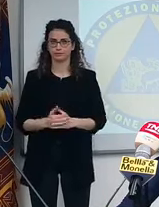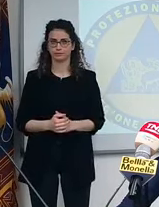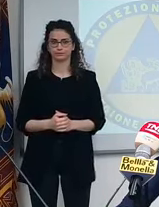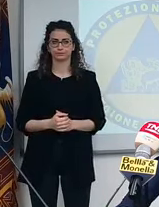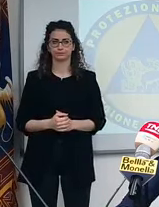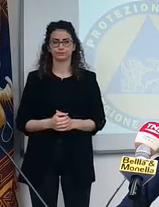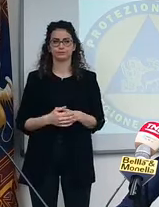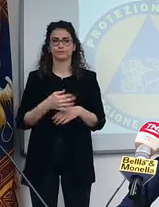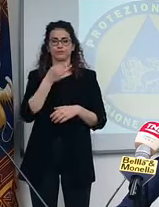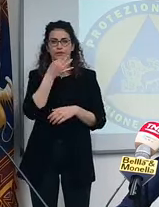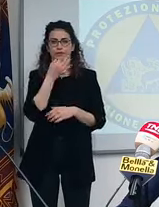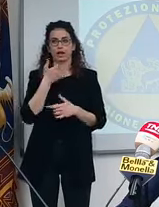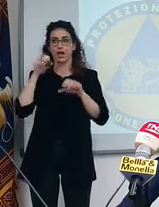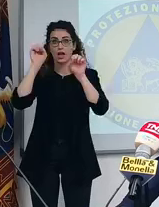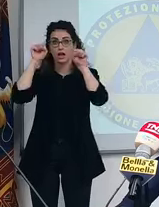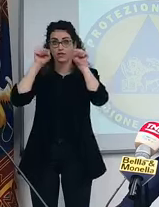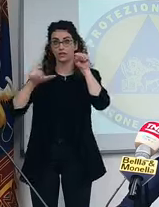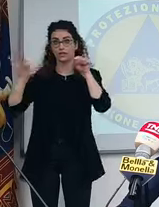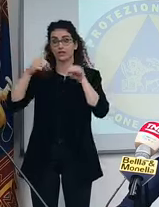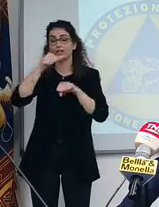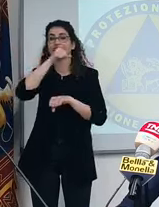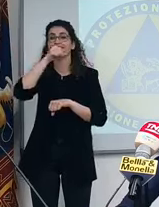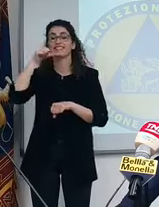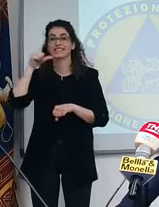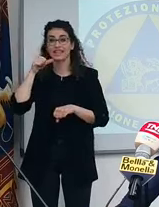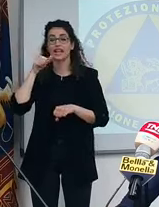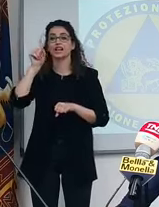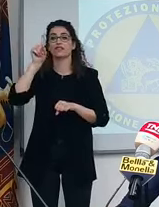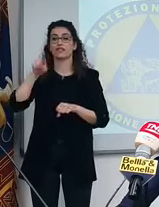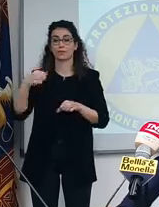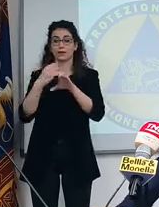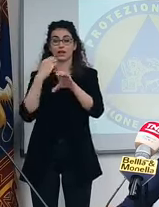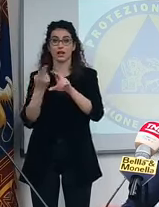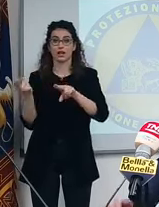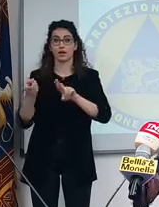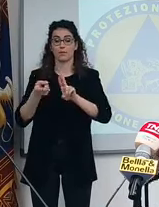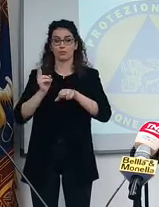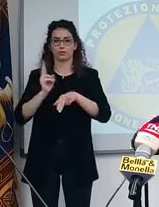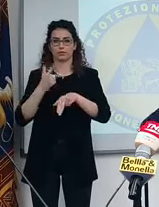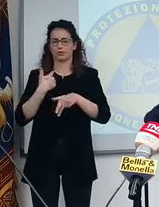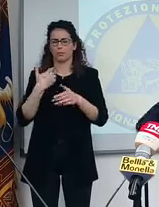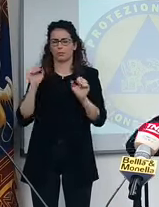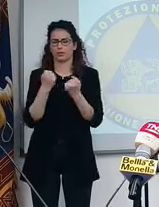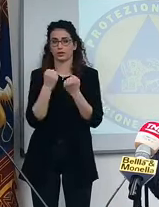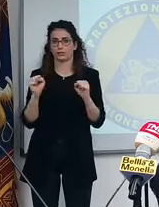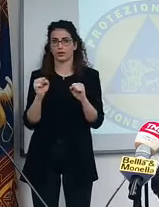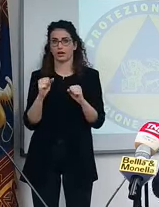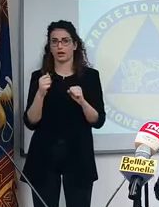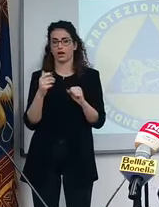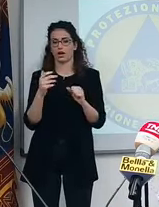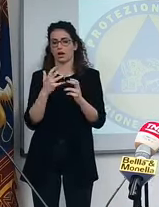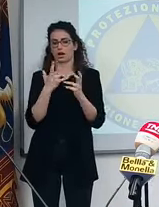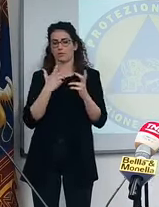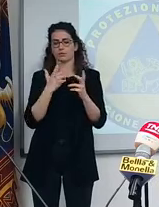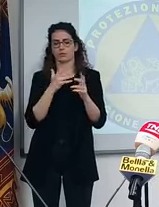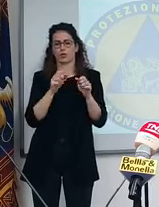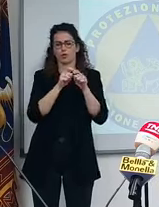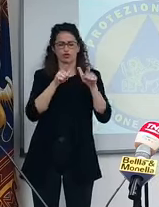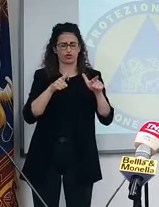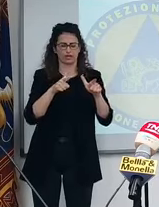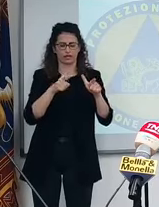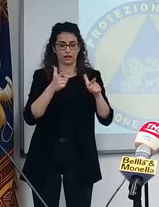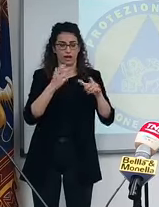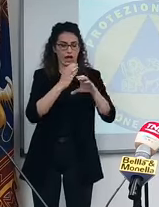Cioè, nel senso che vi ho detto che il governo avrebbe bisogno di mille autobus in più. Impossibile. A parte il fatto che logisticamente andremo a collassare le